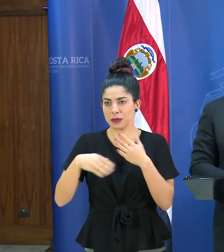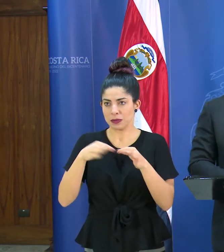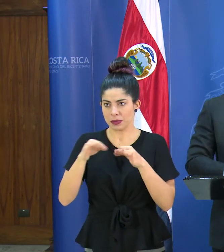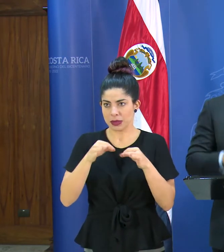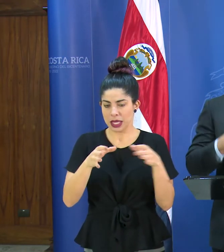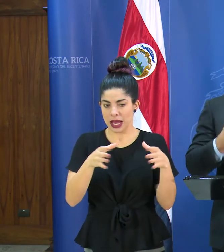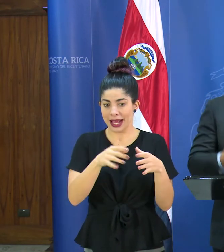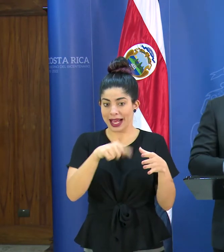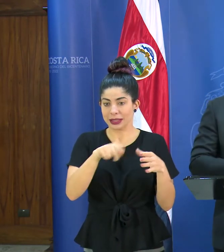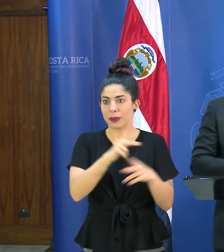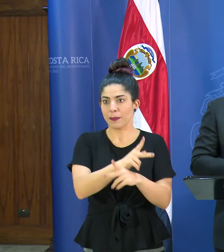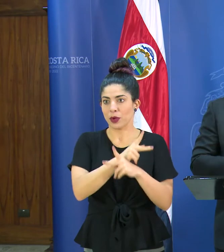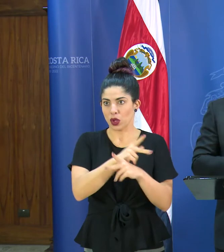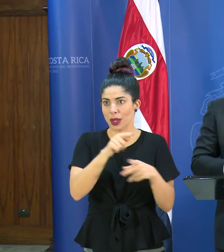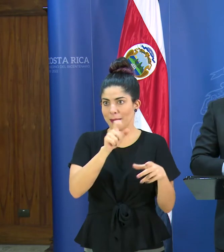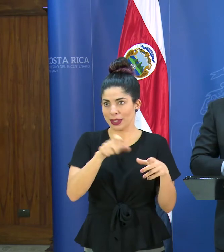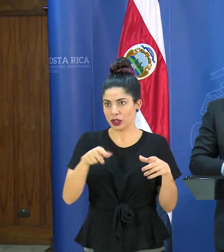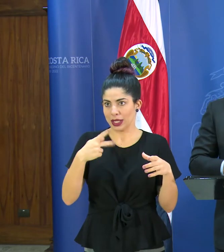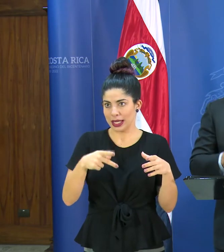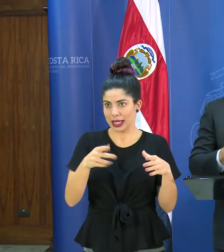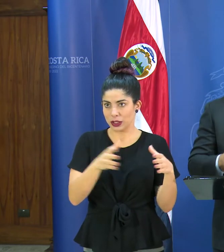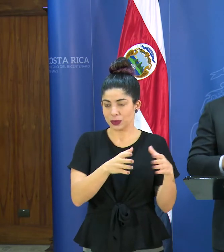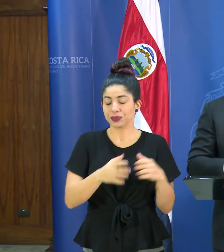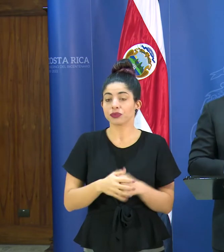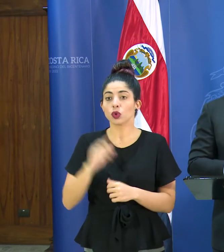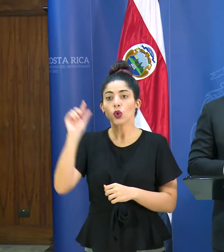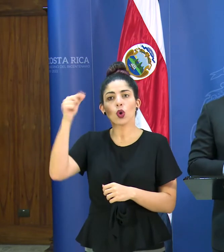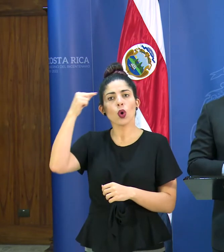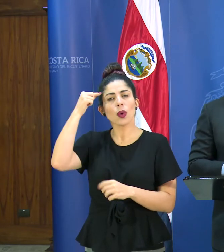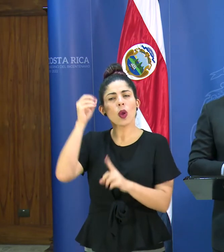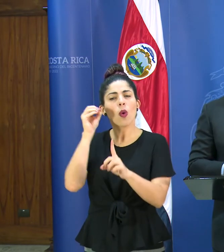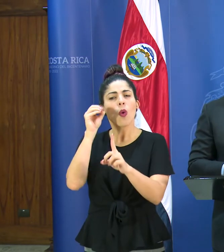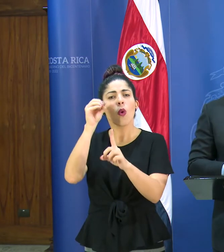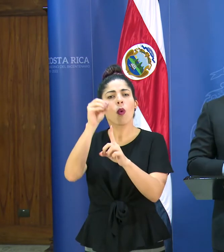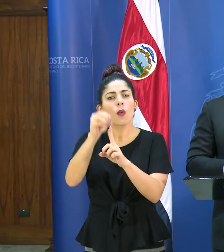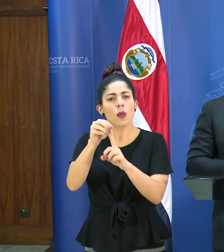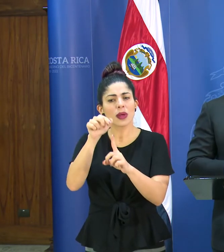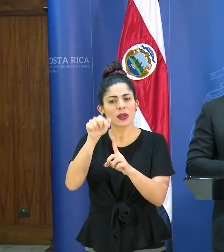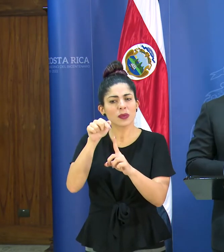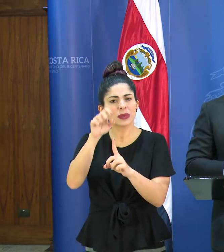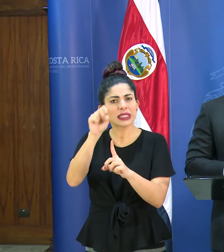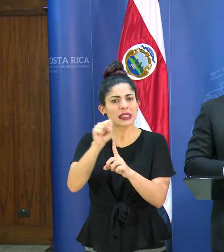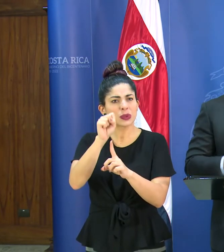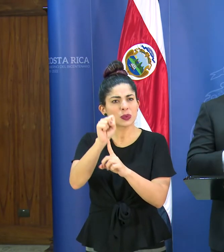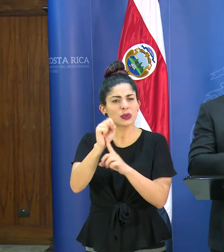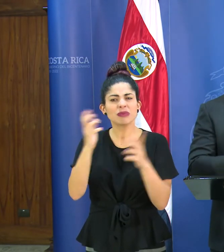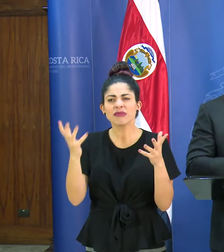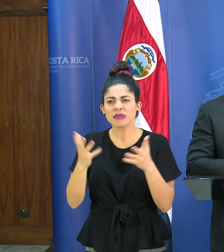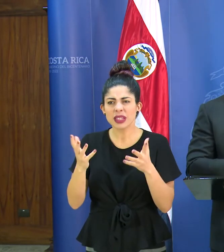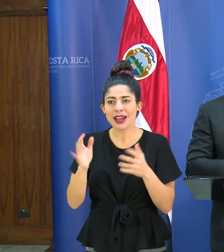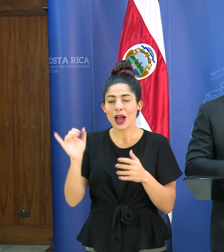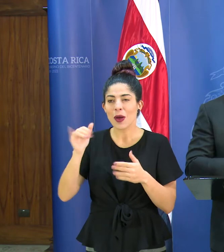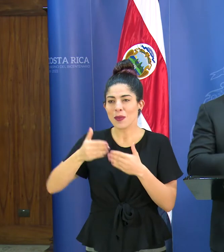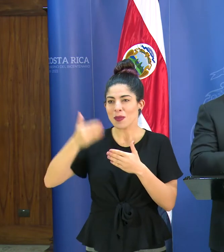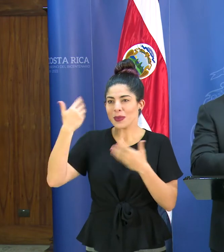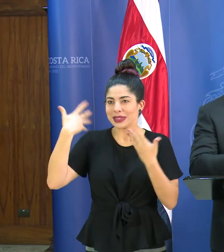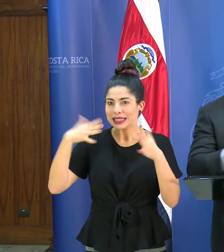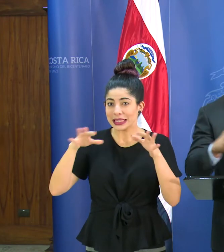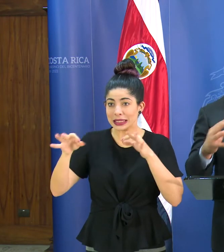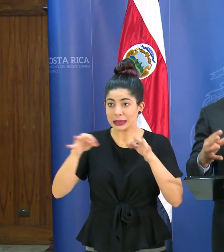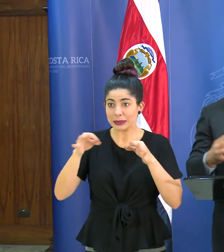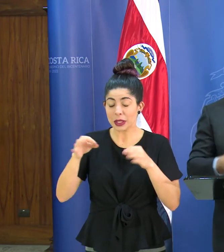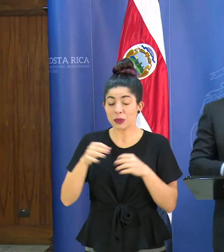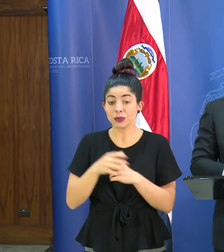salud. El objetivo del gobierno atendiendo esta situación es que, como habíamos anticipado, el